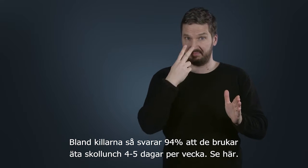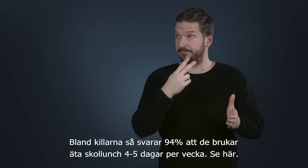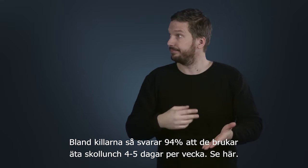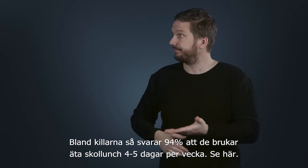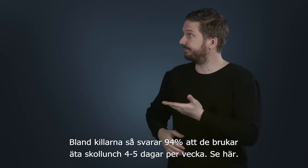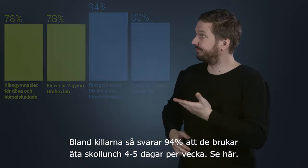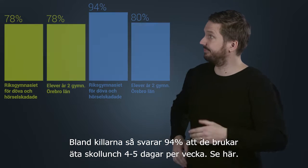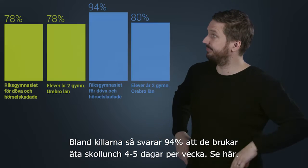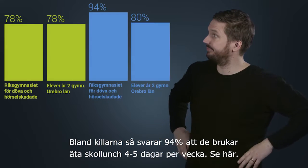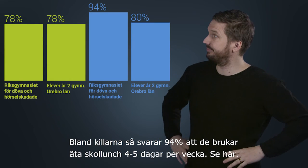Titta här.